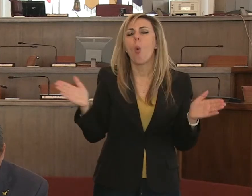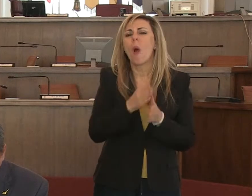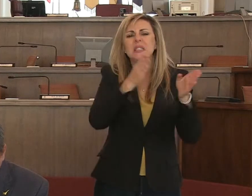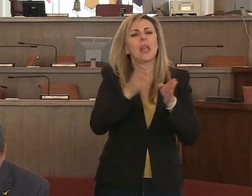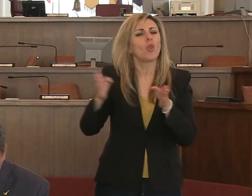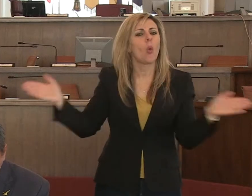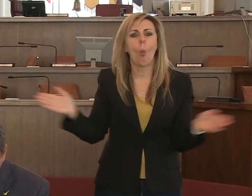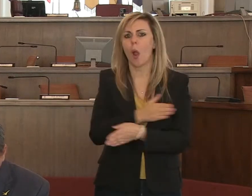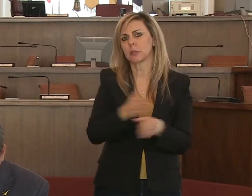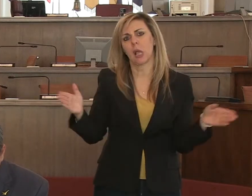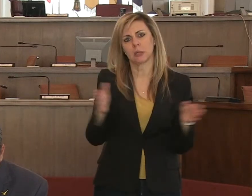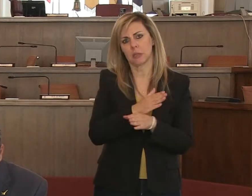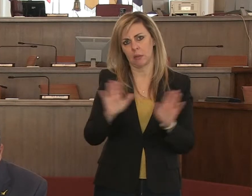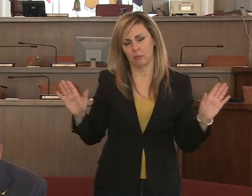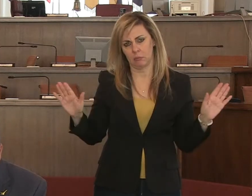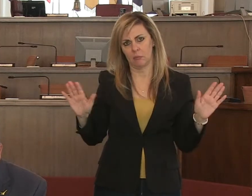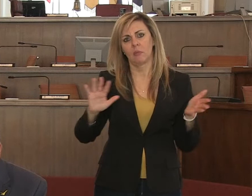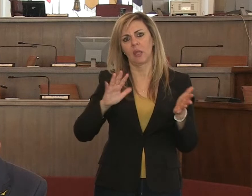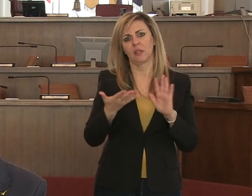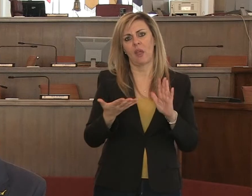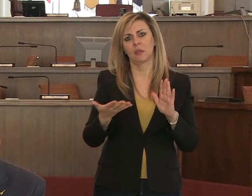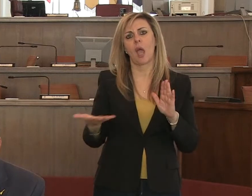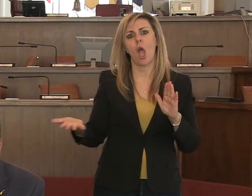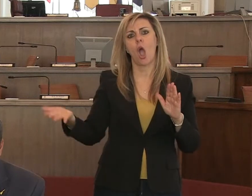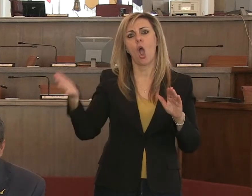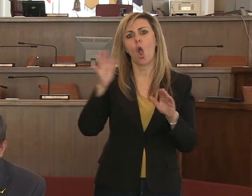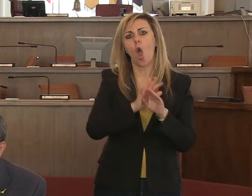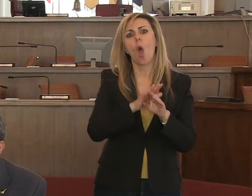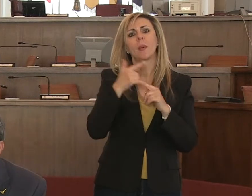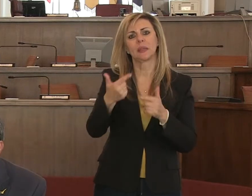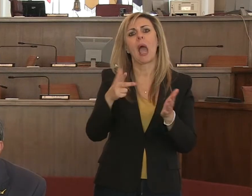quindi andremo a coprire e a garantire